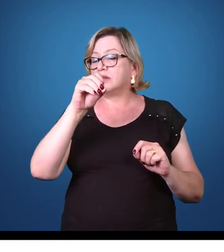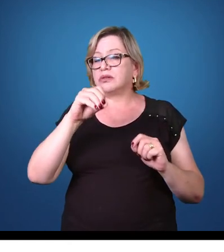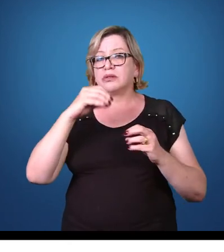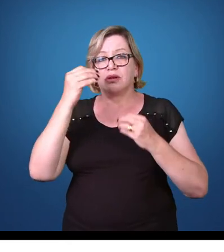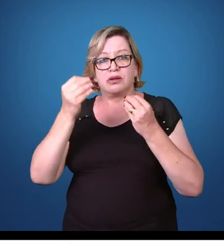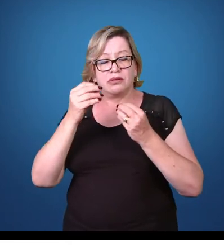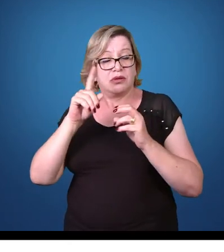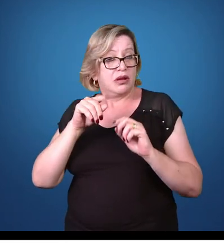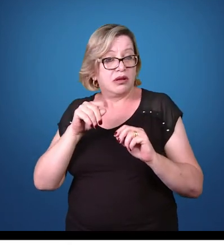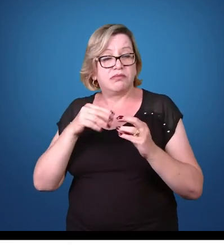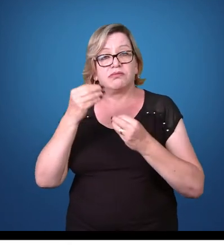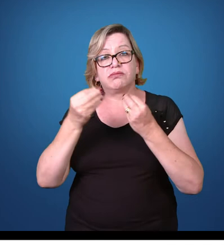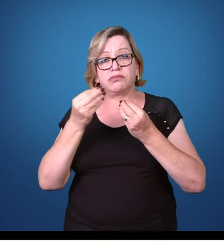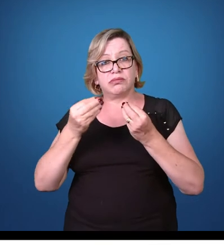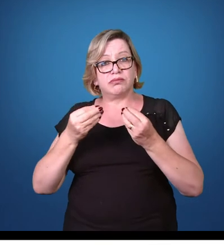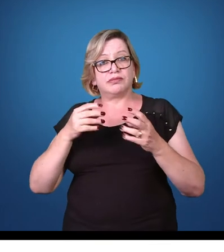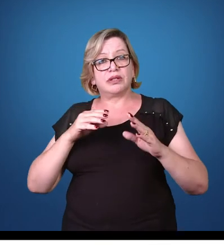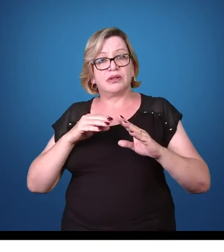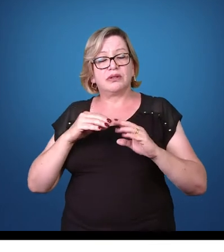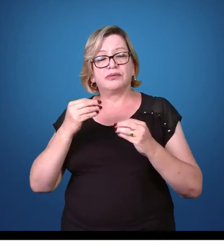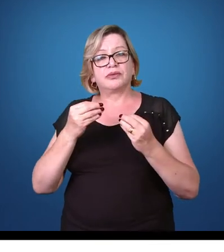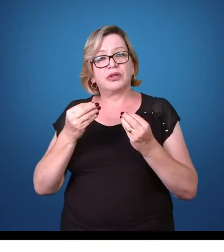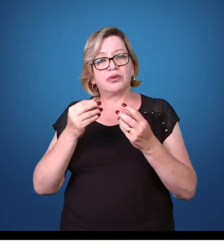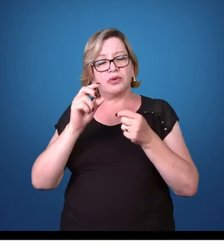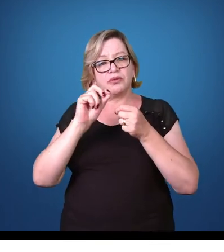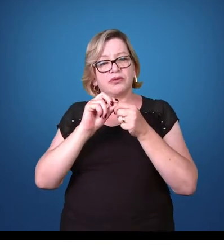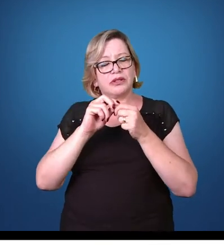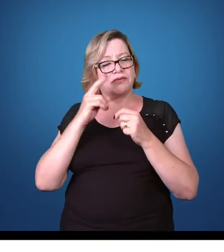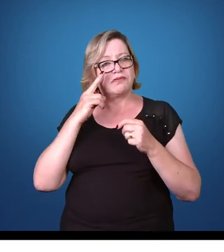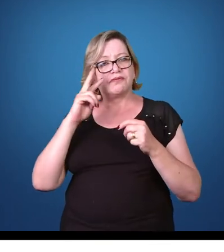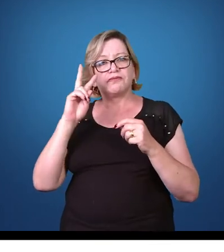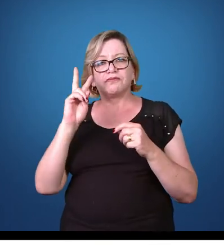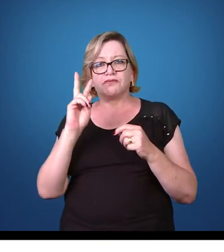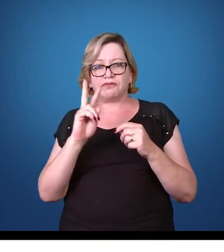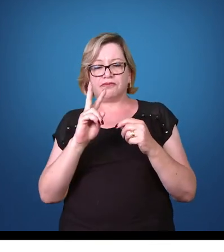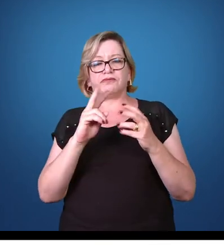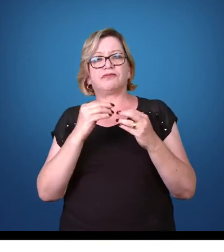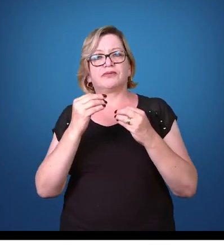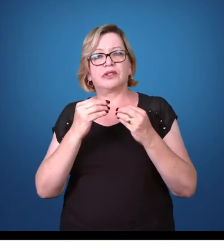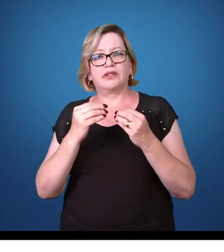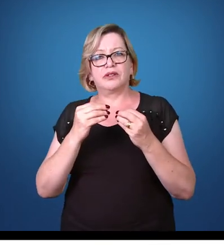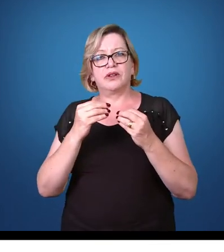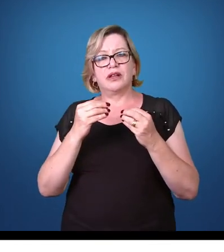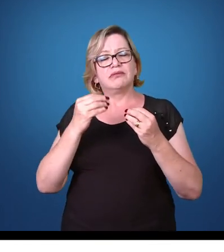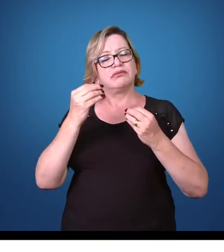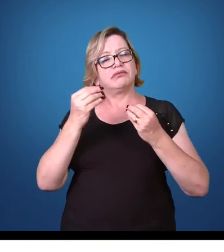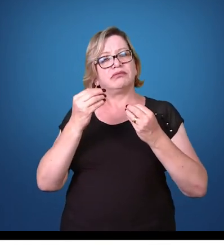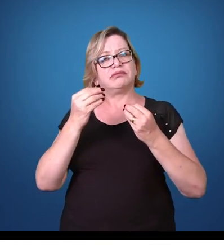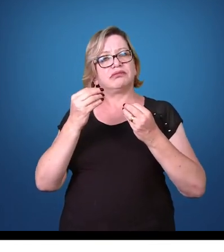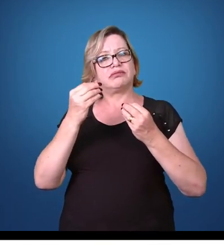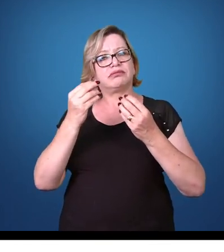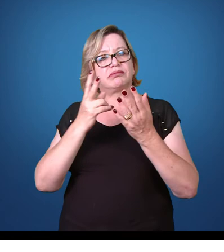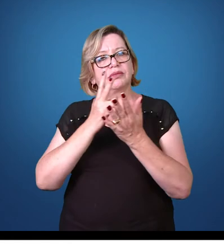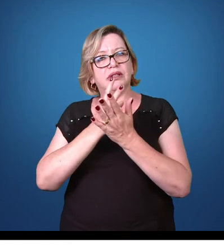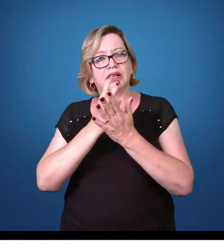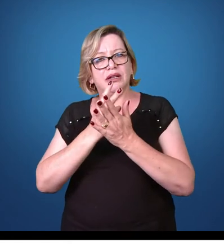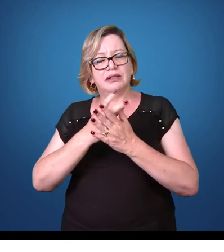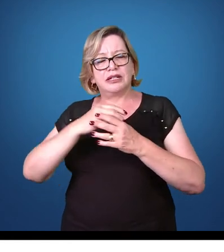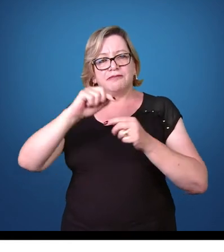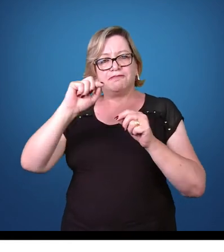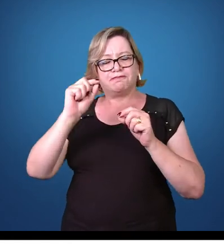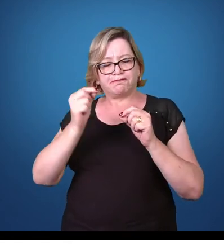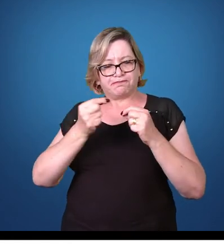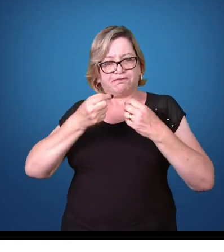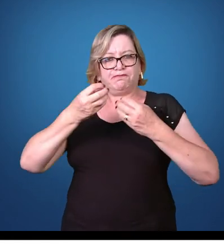pseudópodos para se locomover. Então vejam, o Plasmodium, ele contamina o ser